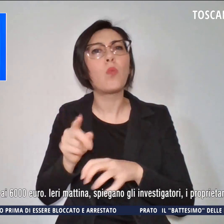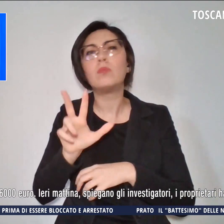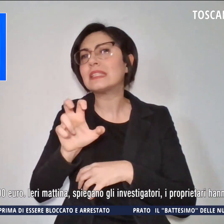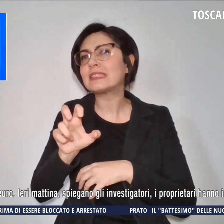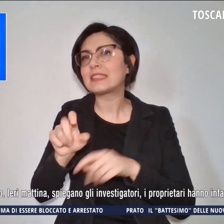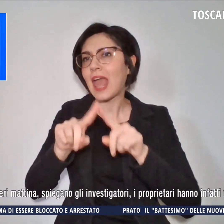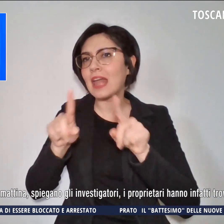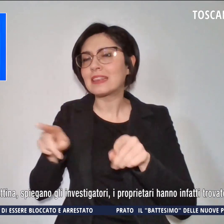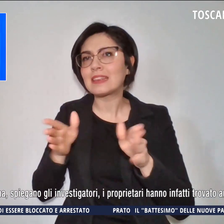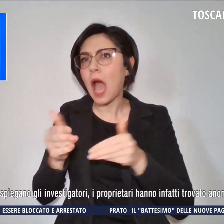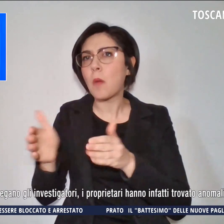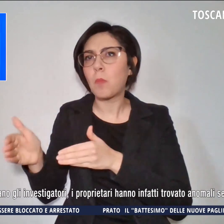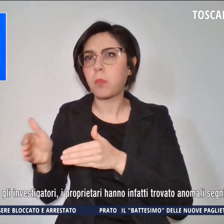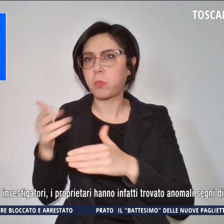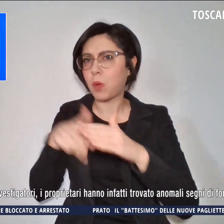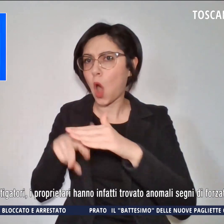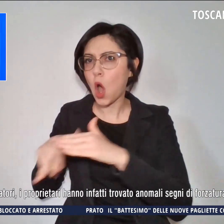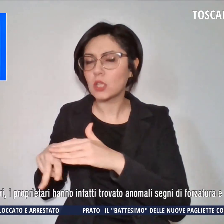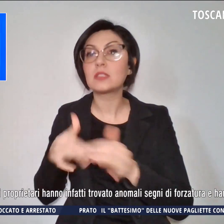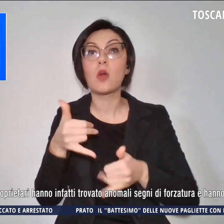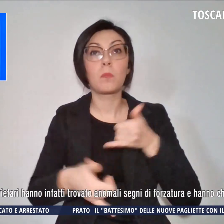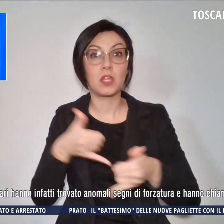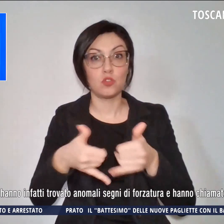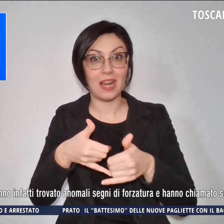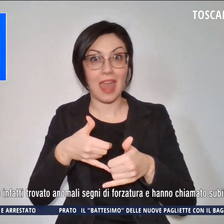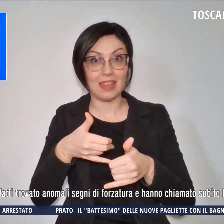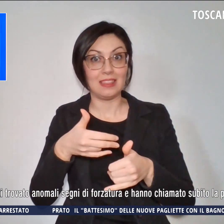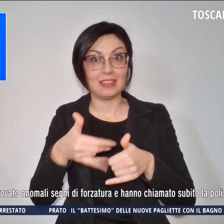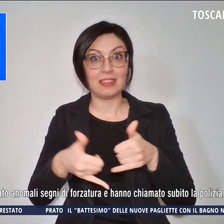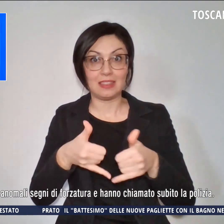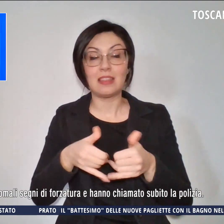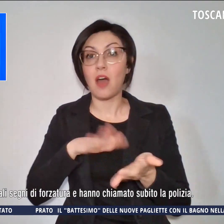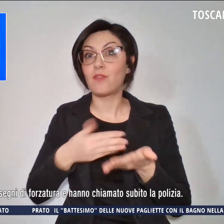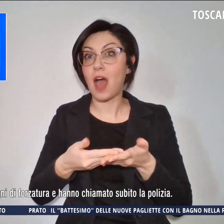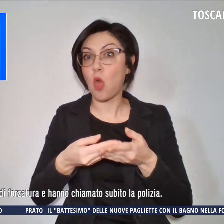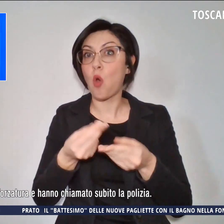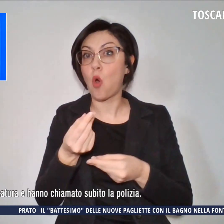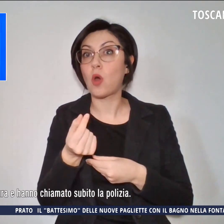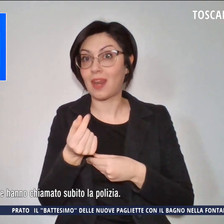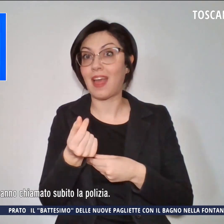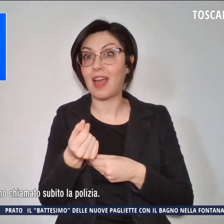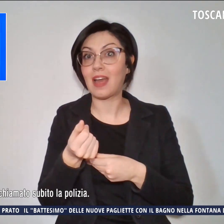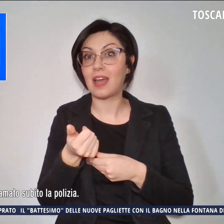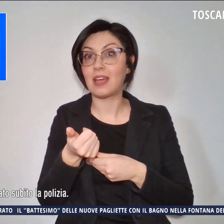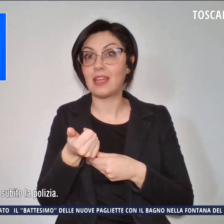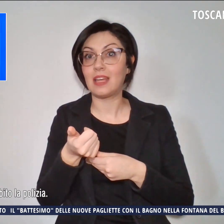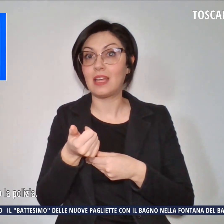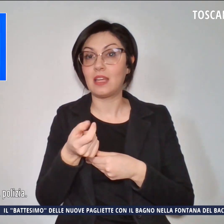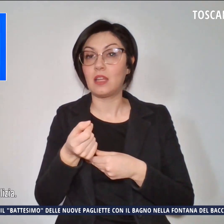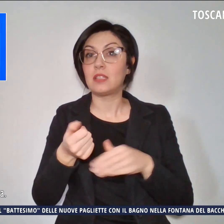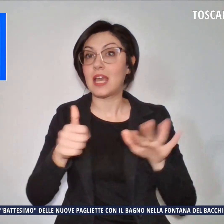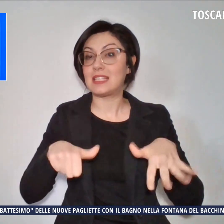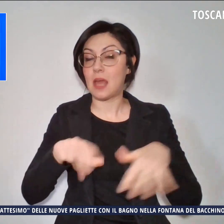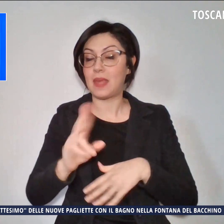portando via una bicicletta da corsa dal valore commerciale di 6.000